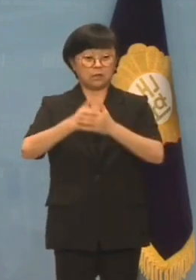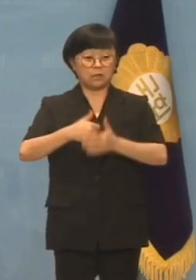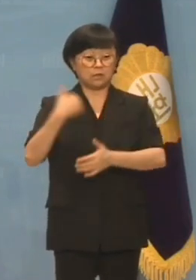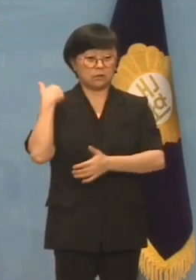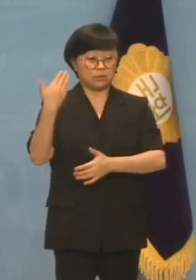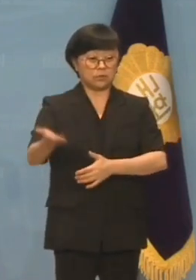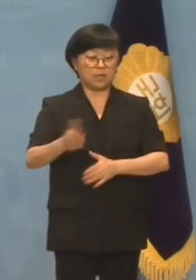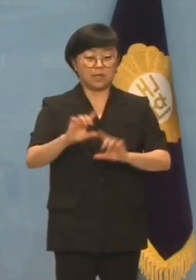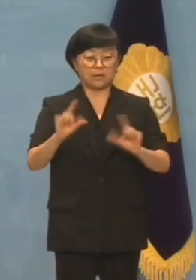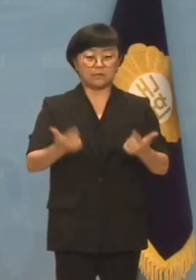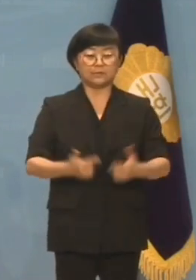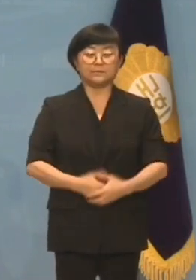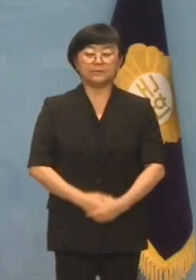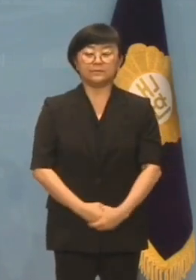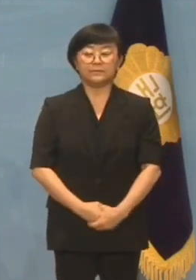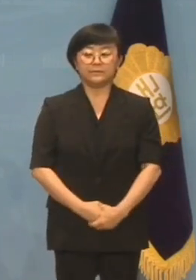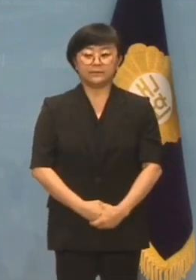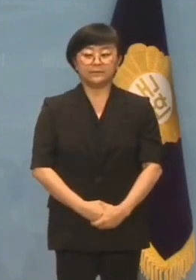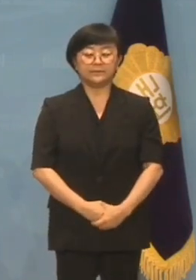묵과하지 않을 것입니다. 수사권을